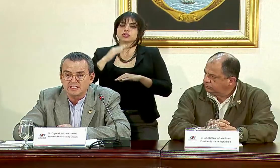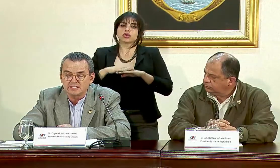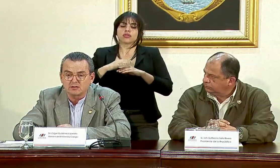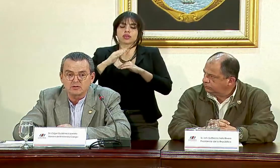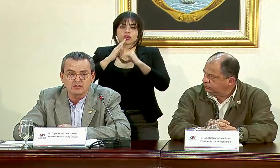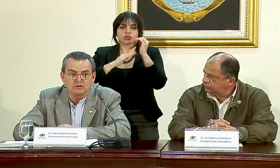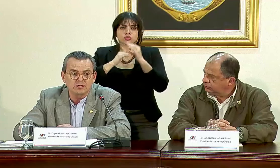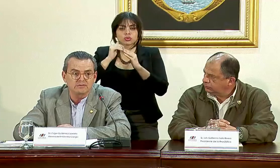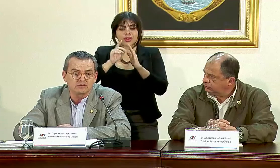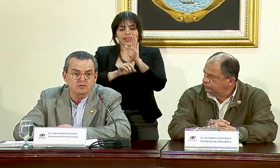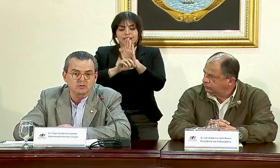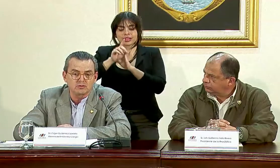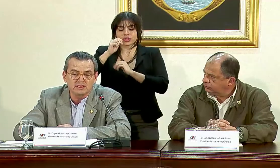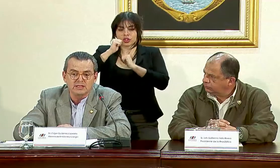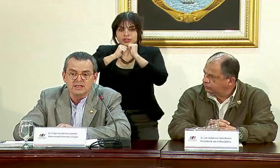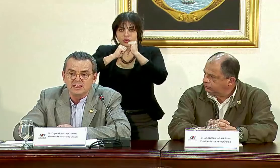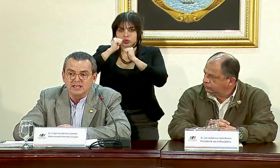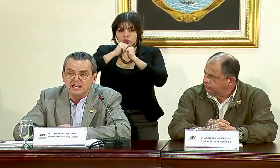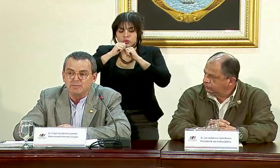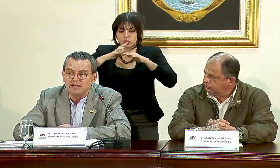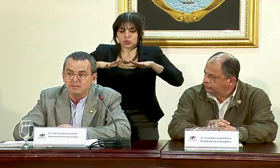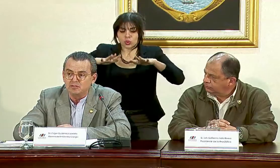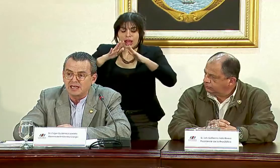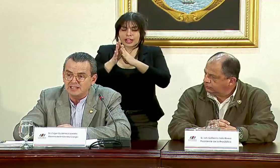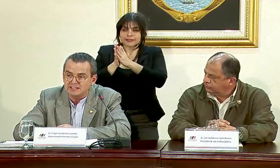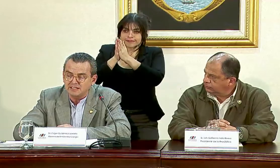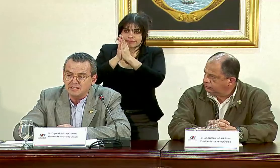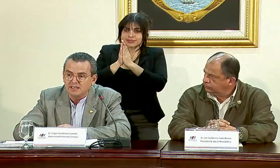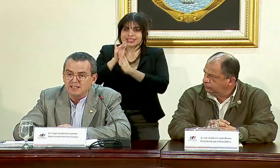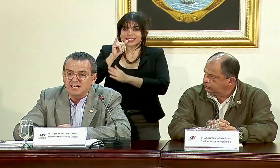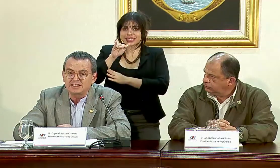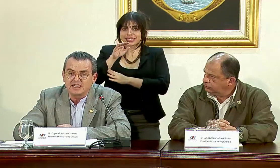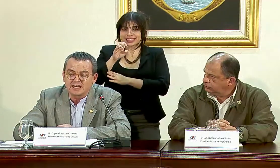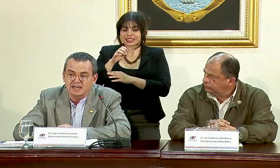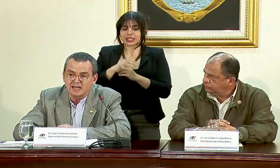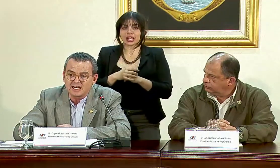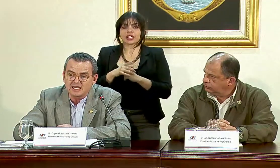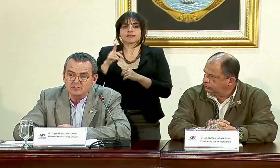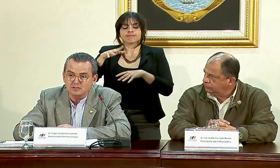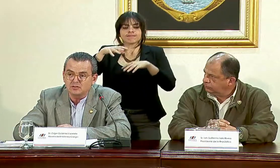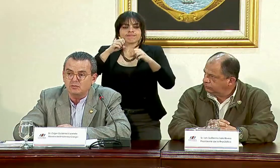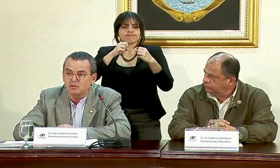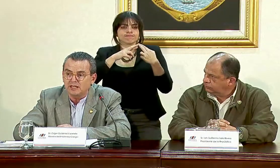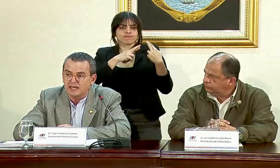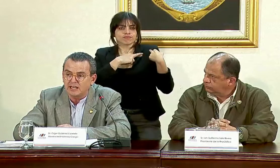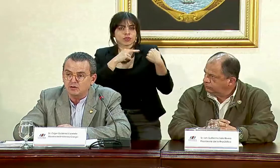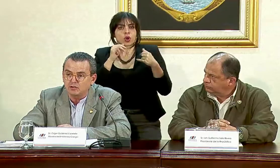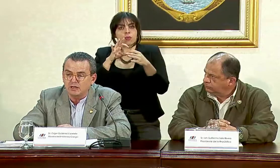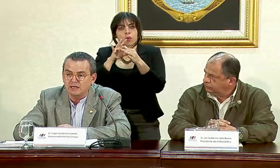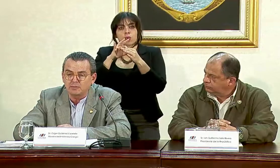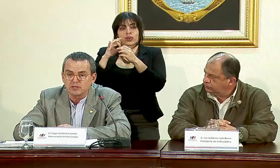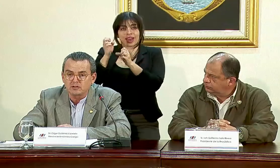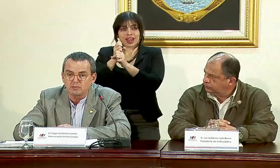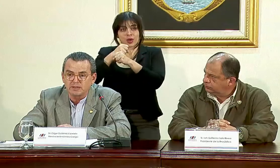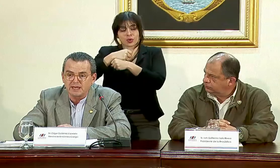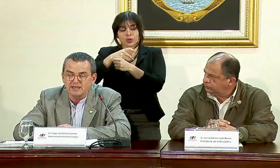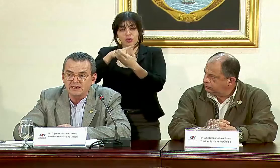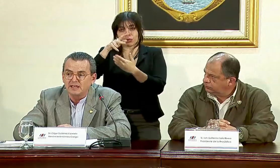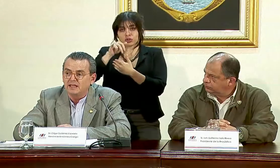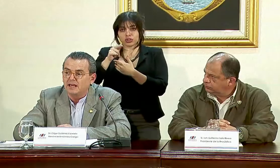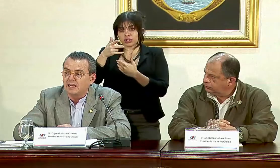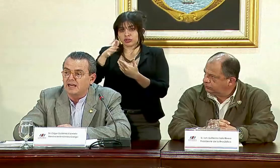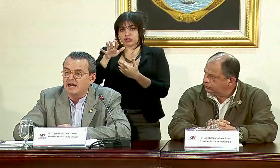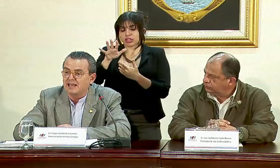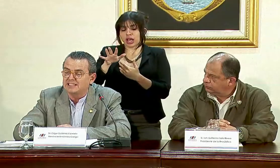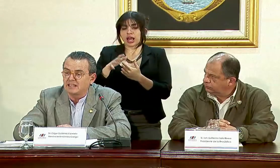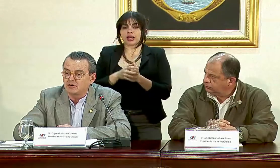y de desarrollo de obras de infraestructura, y le pedimos al ICE de que se encargaran ellos, como unidad ejecutora del proyecto PIAC,